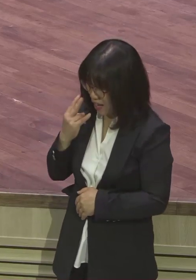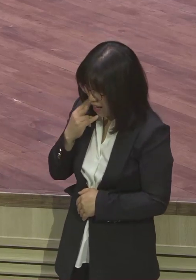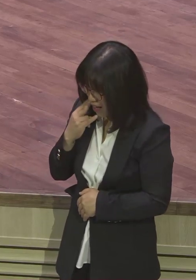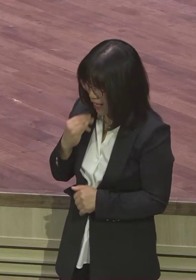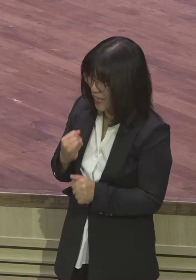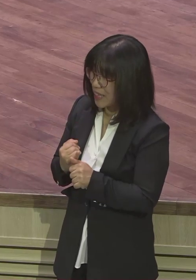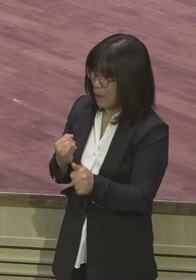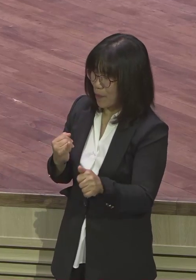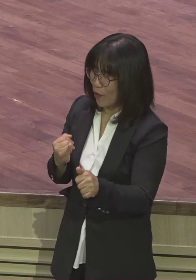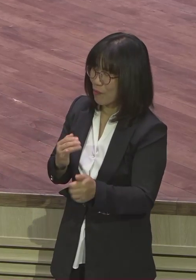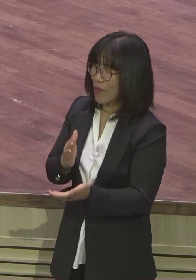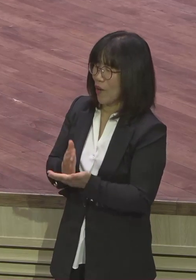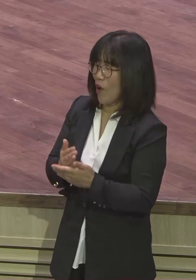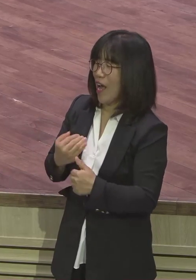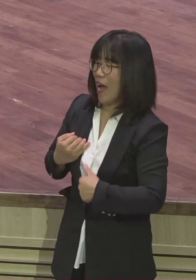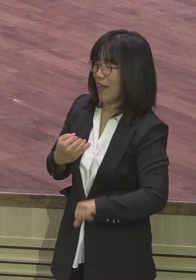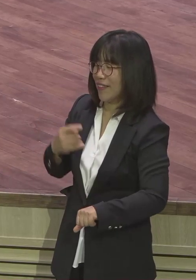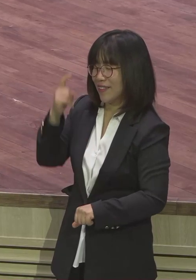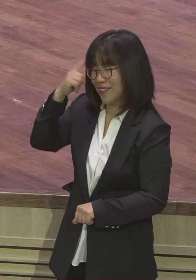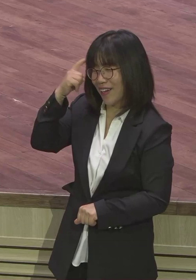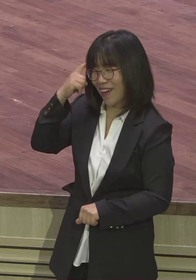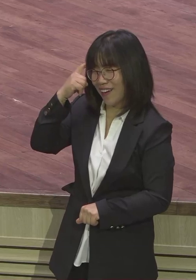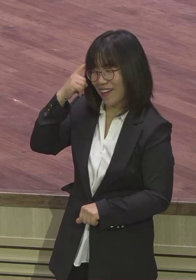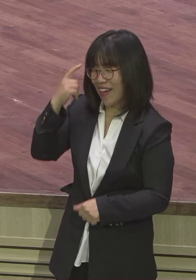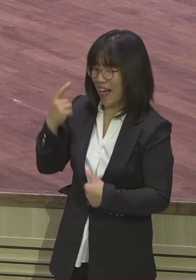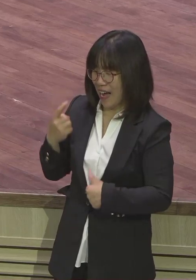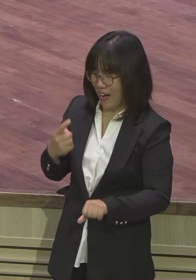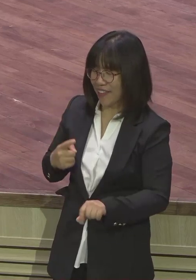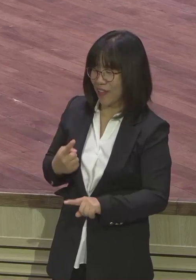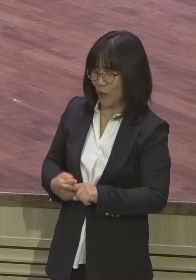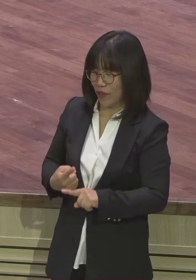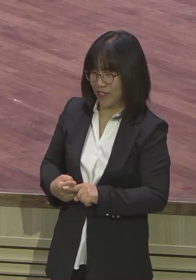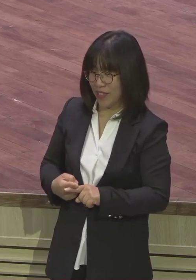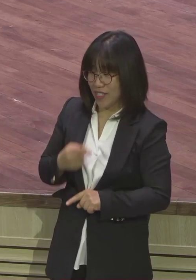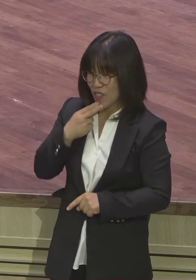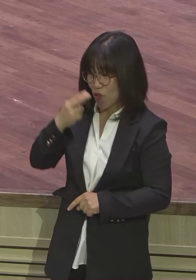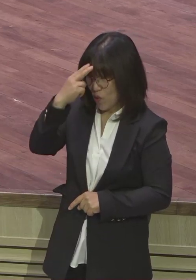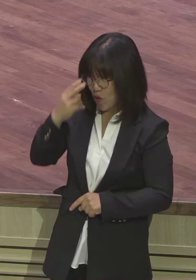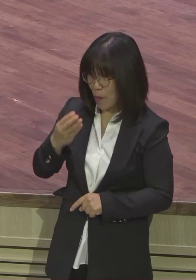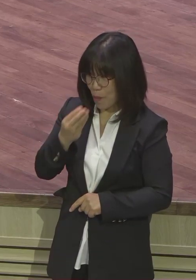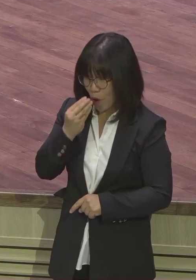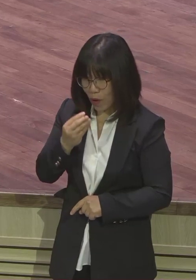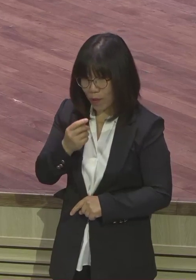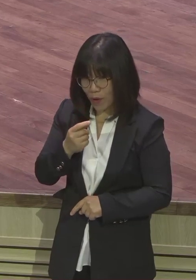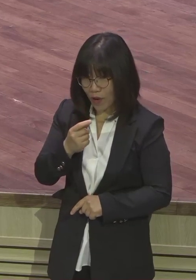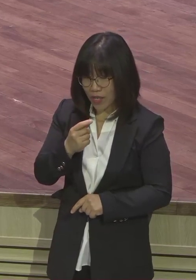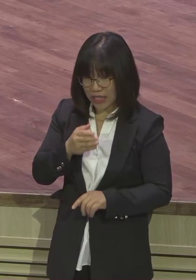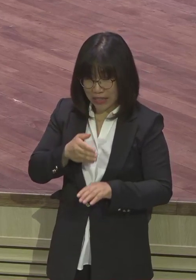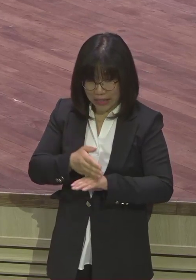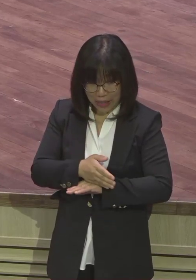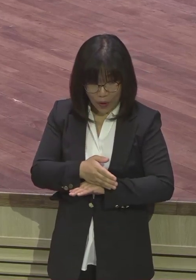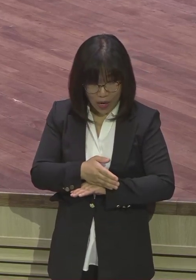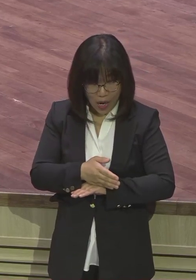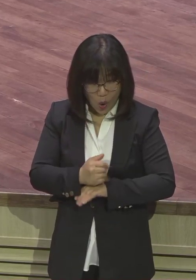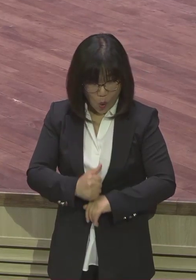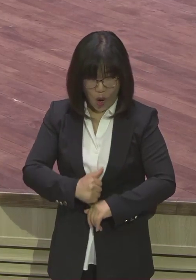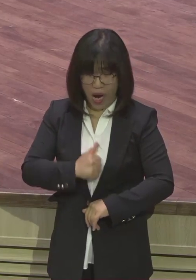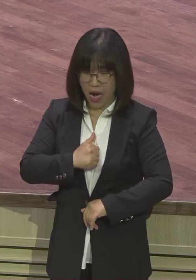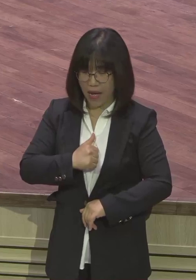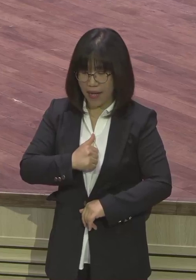노력합니다. 술 먹고 늦게 오면 화가 나는데 아들이다 생각하면 저절로 일어나서 과일